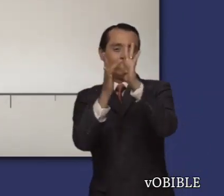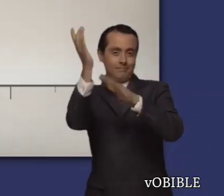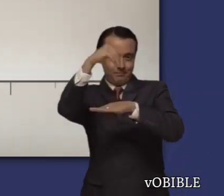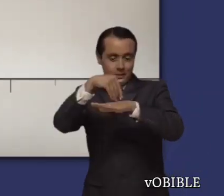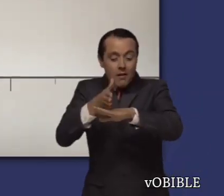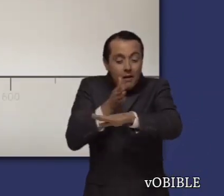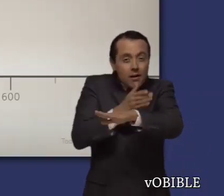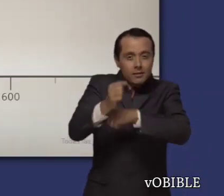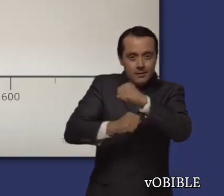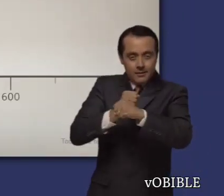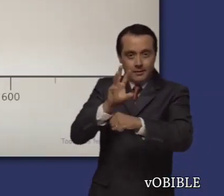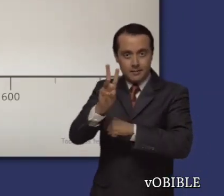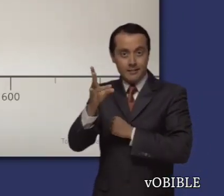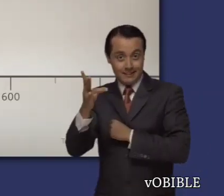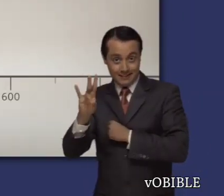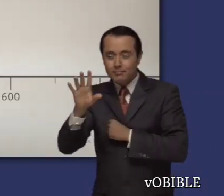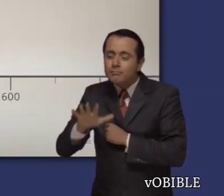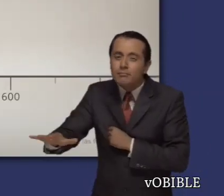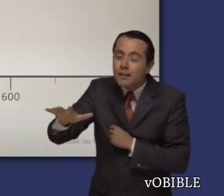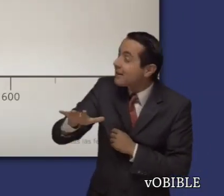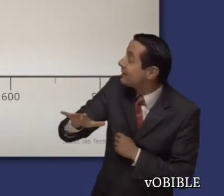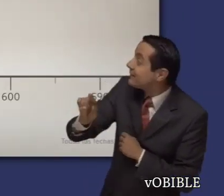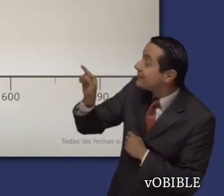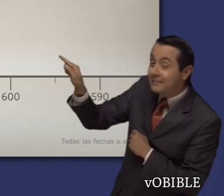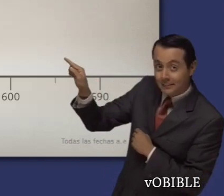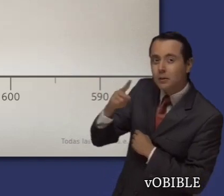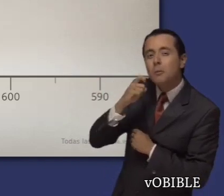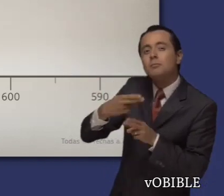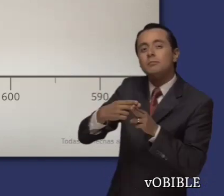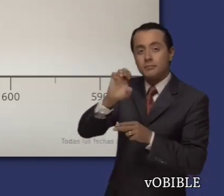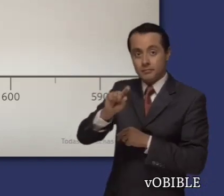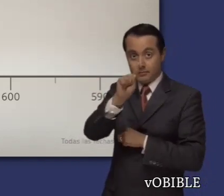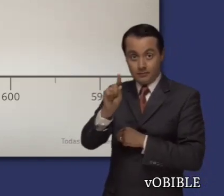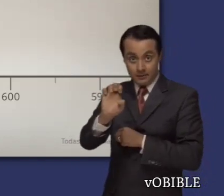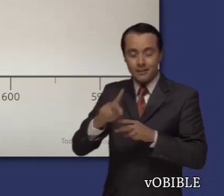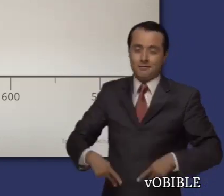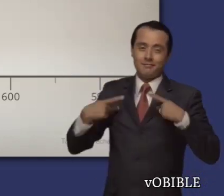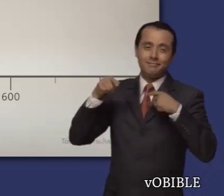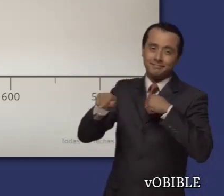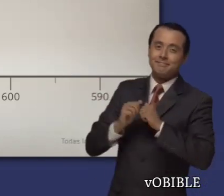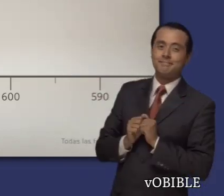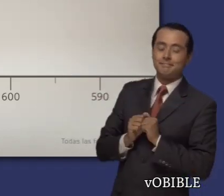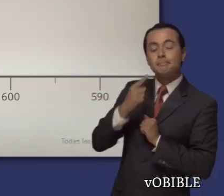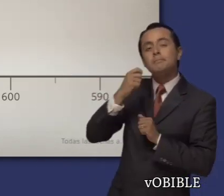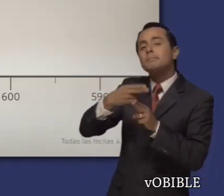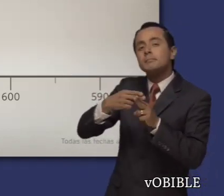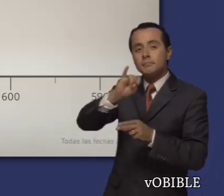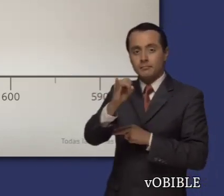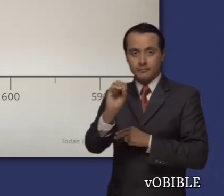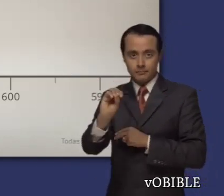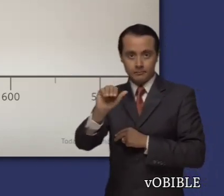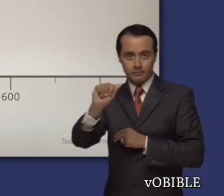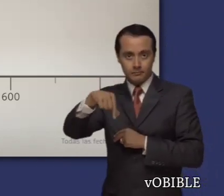Vivió en Judá hasta el año 617 antes de la Era Común, cuando Joaquín, el rey de Judá, fue obligado a rendirse a